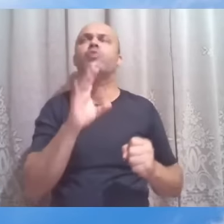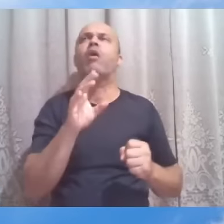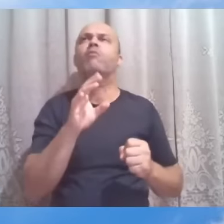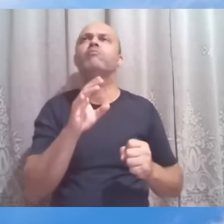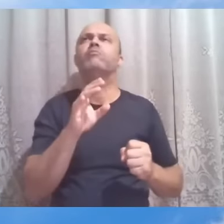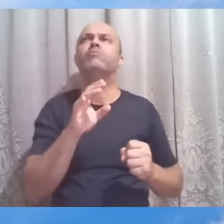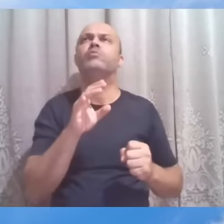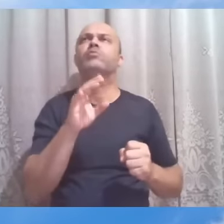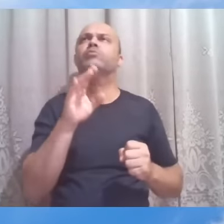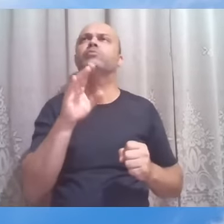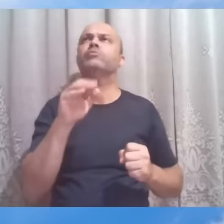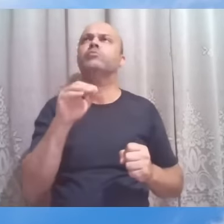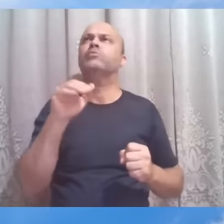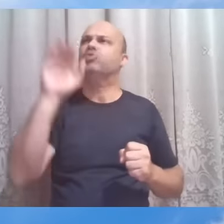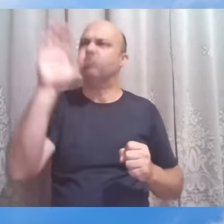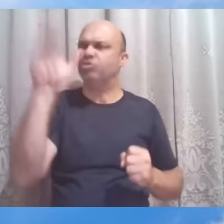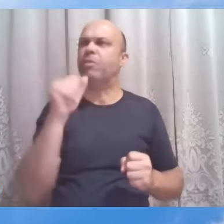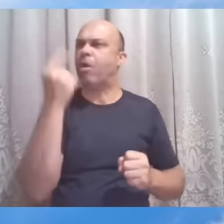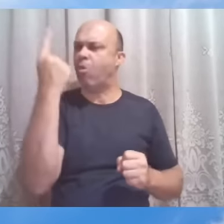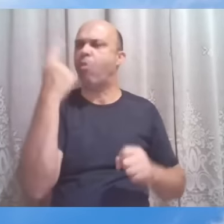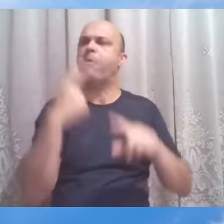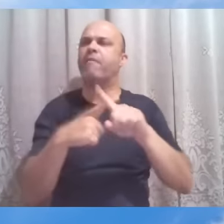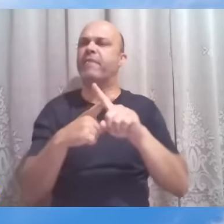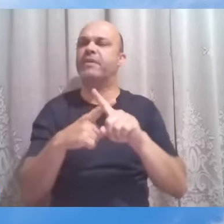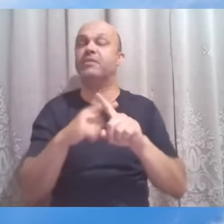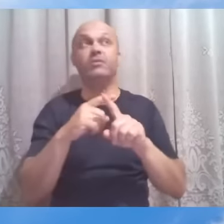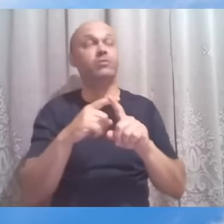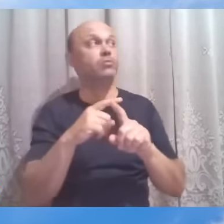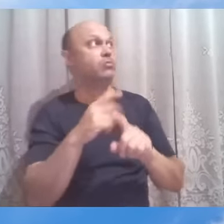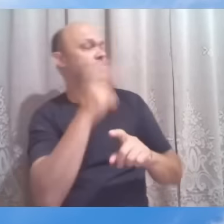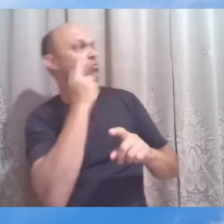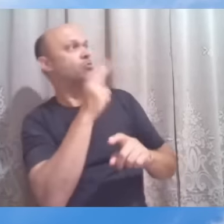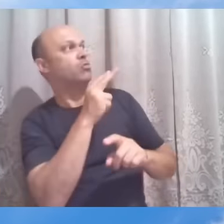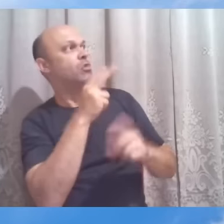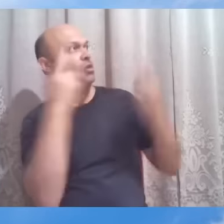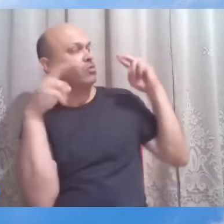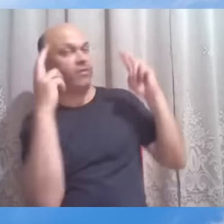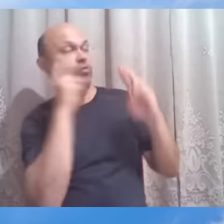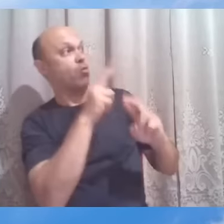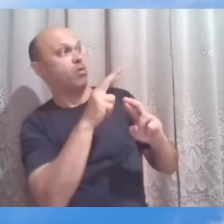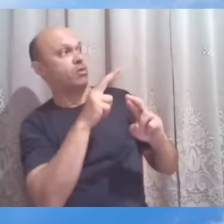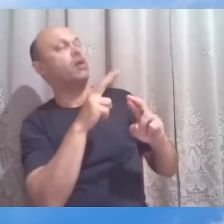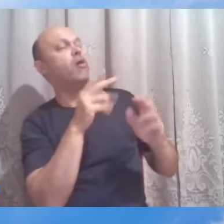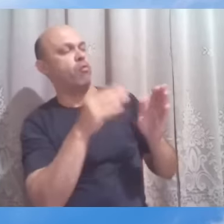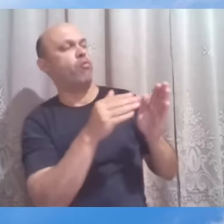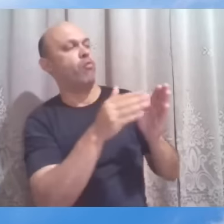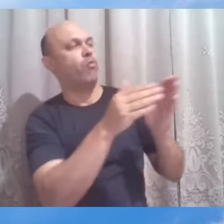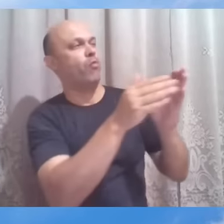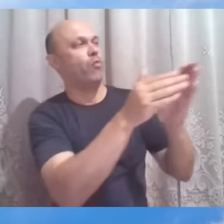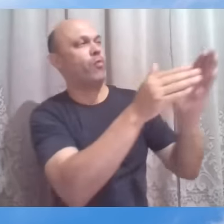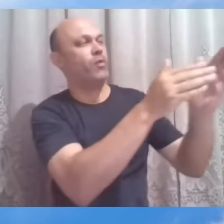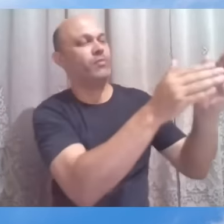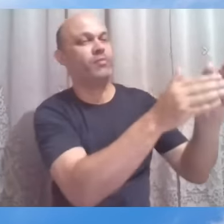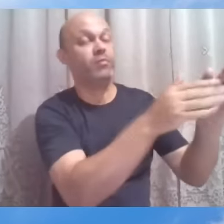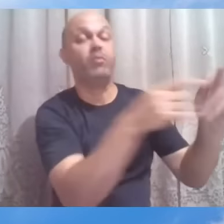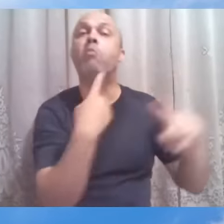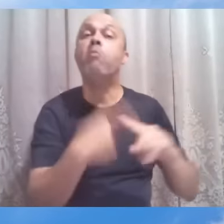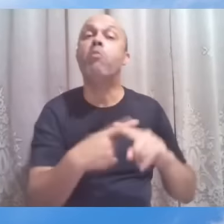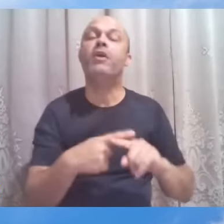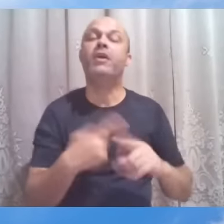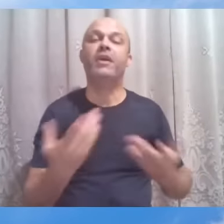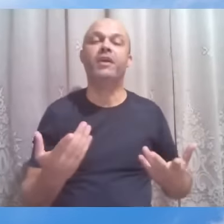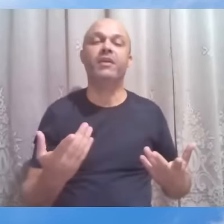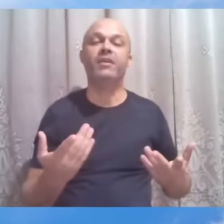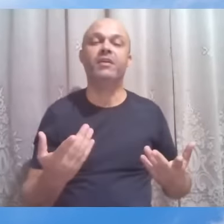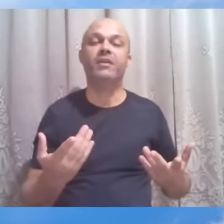o chamado ali de ação, o convite, e elas todas se voltam a ele e vêm em sua direção. Por que disso? Porque, em meio a